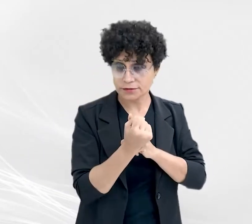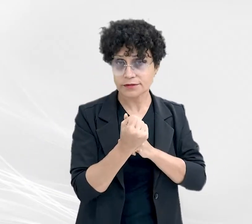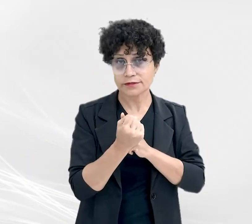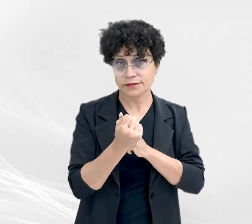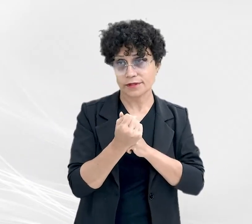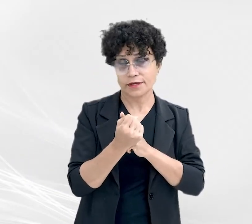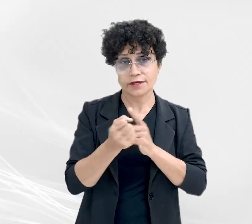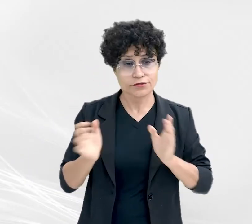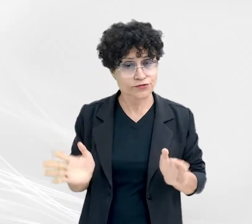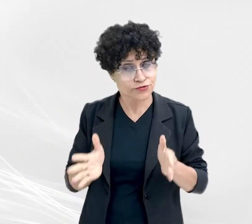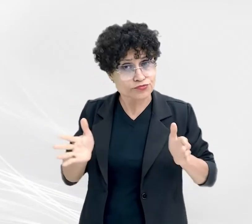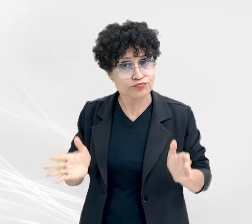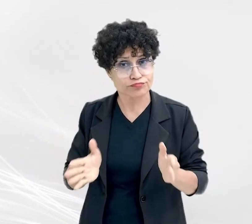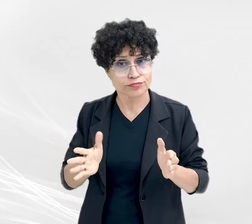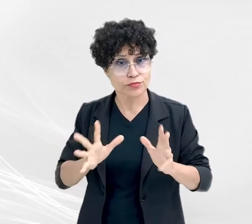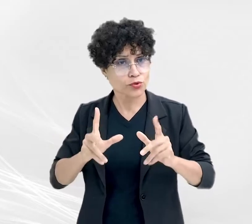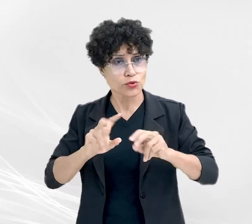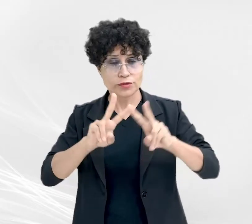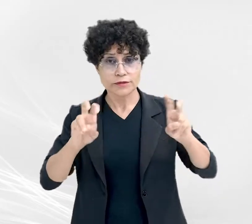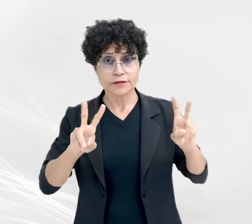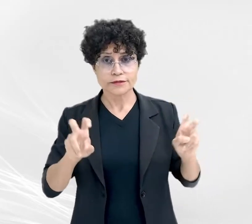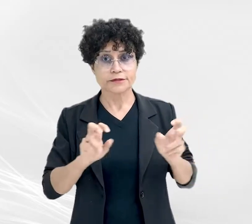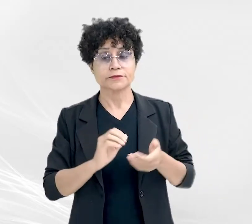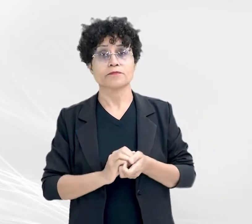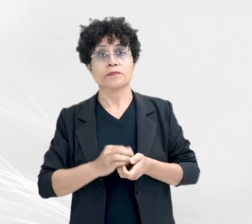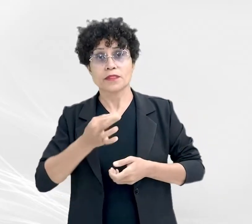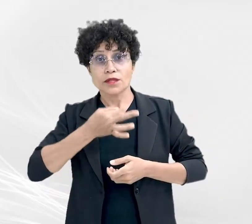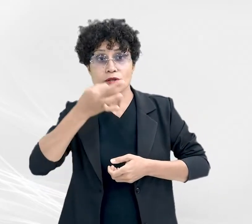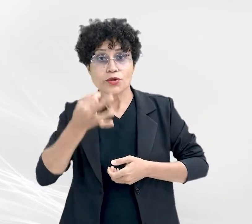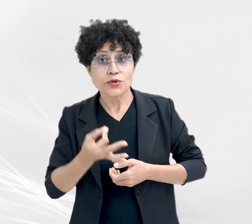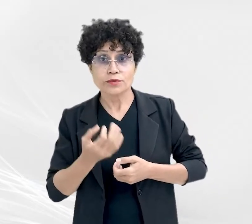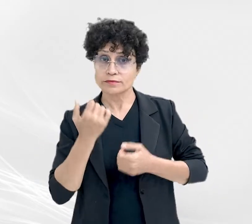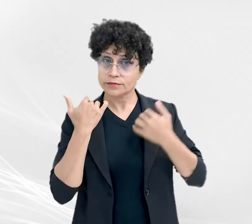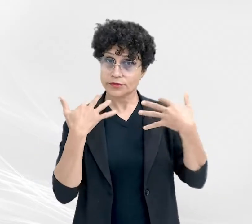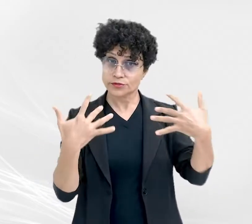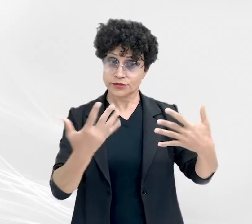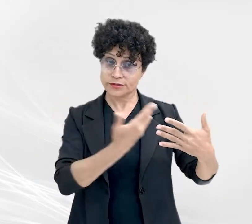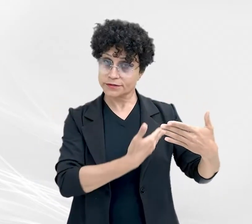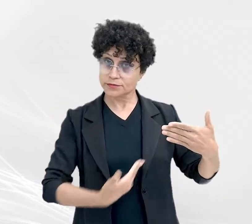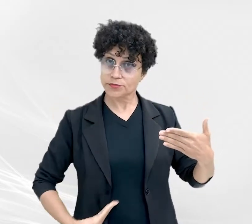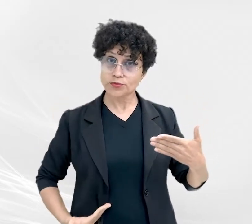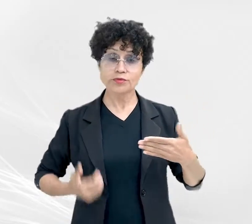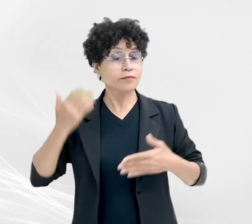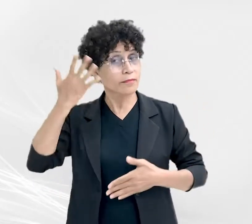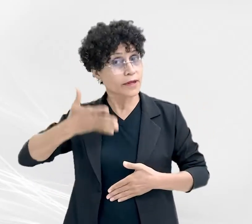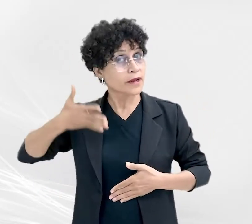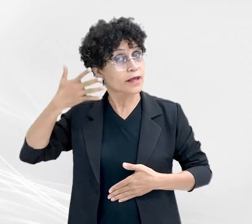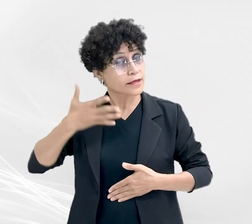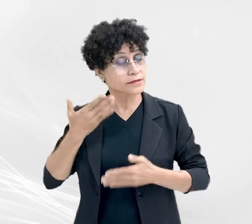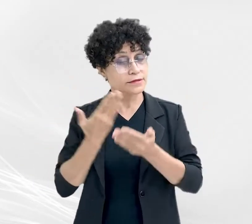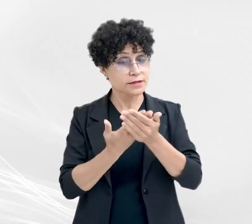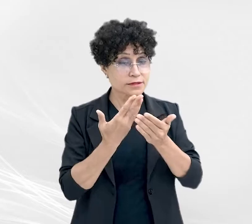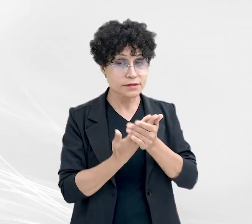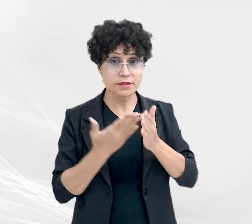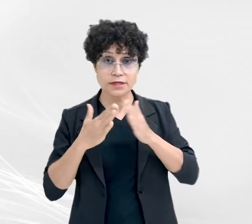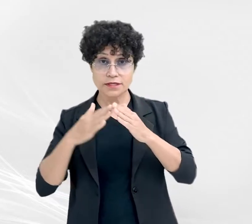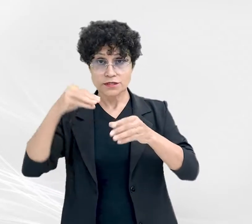sugestão é que sejam realizadas audiências públicas, palestras em escolas e debates sobre a